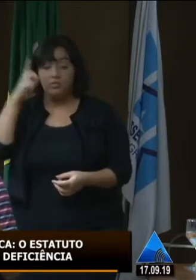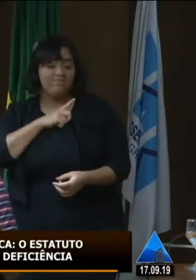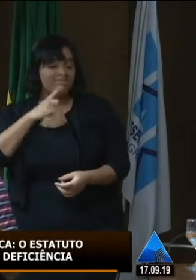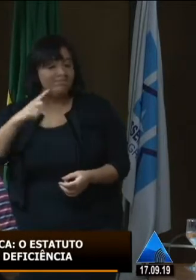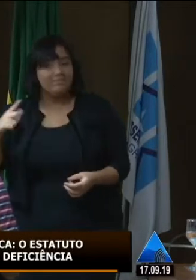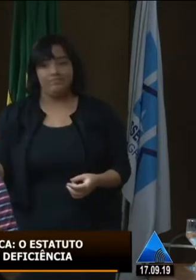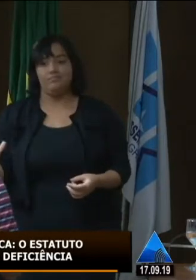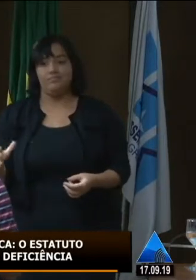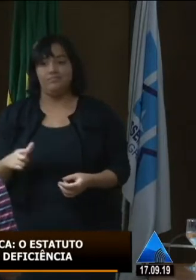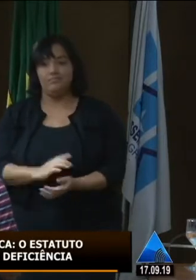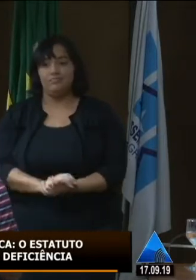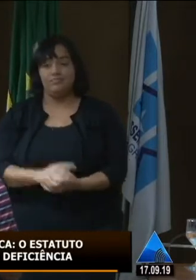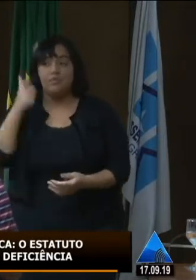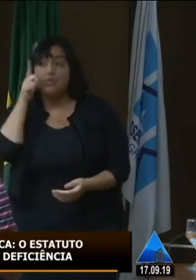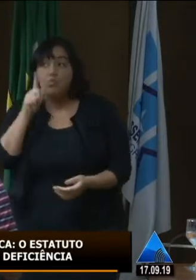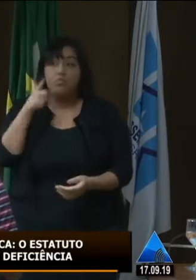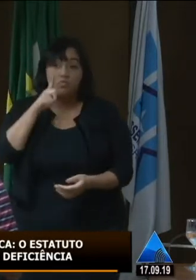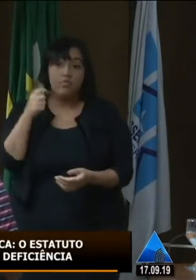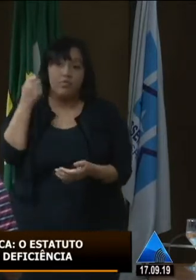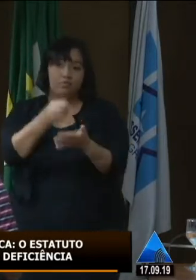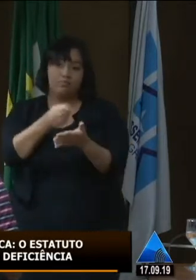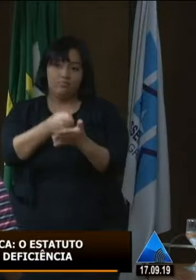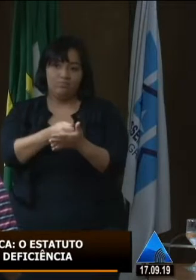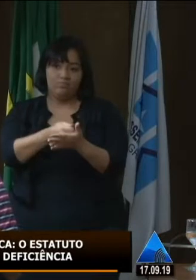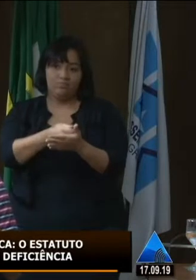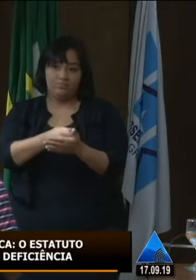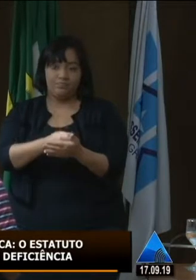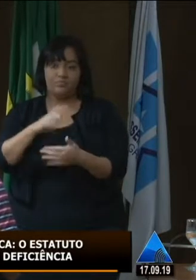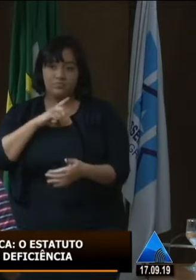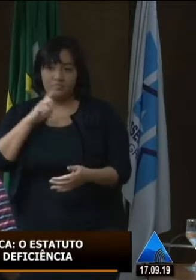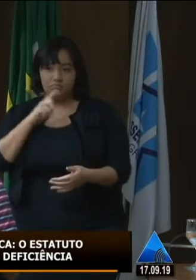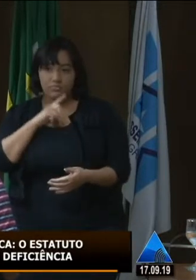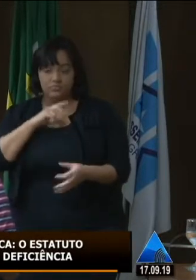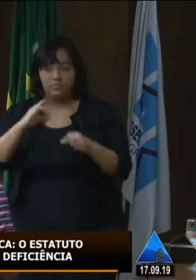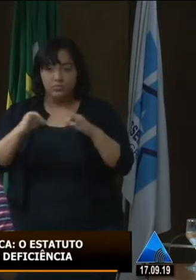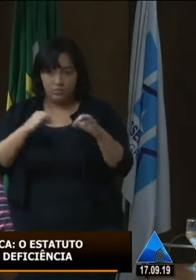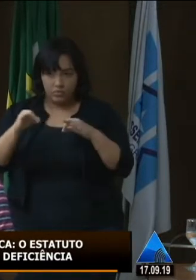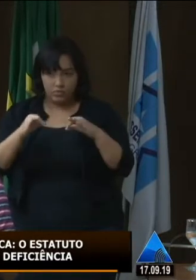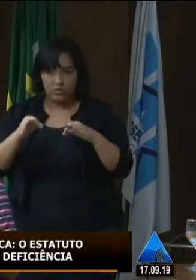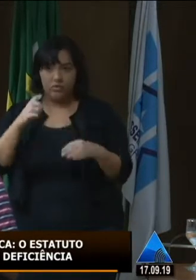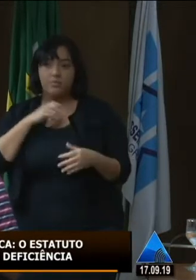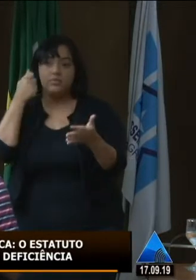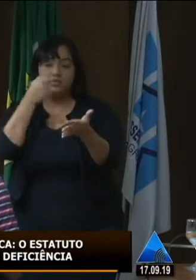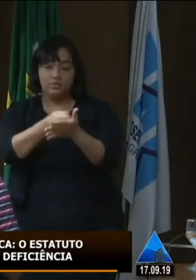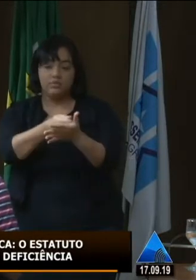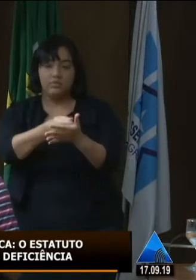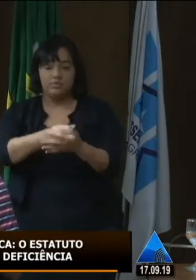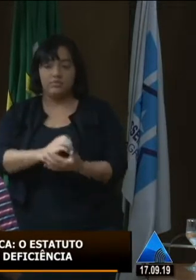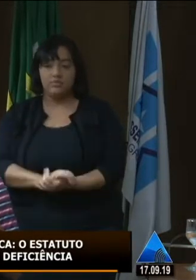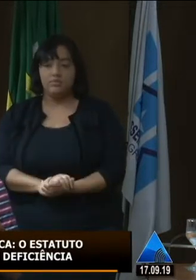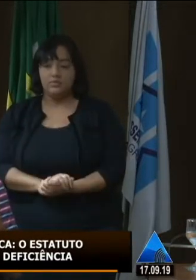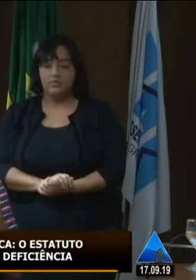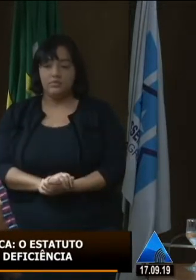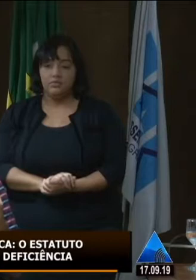financeiras para adquirir esses bens. Existe um programa no Estado para adquirir isso. Certo? Que é disponibilizado pelo